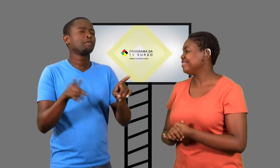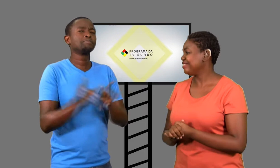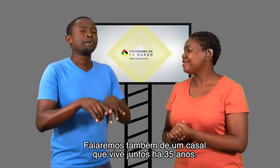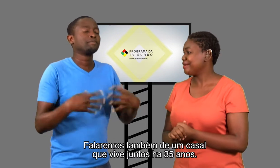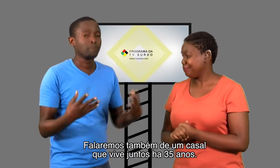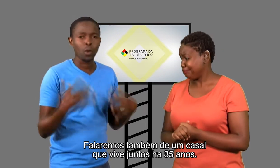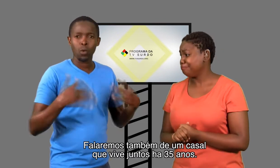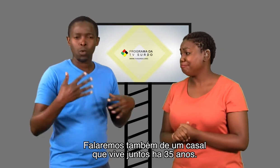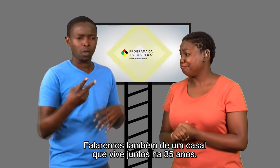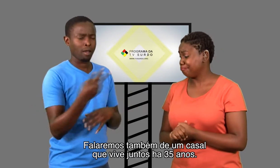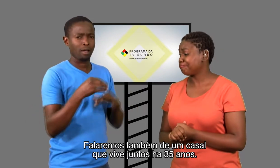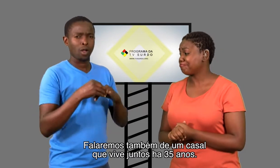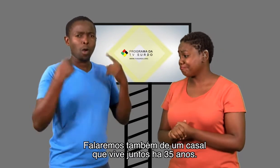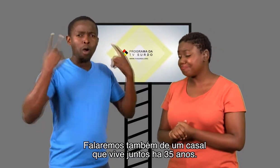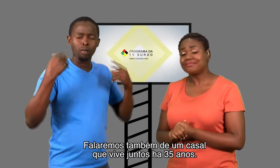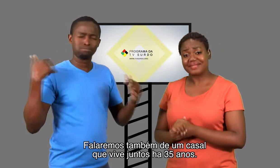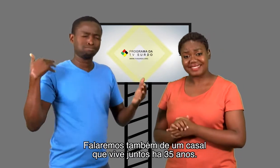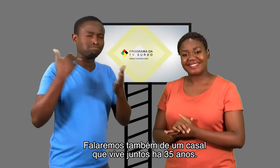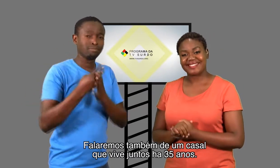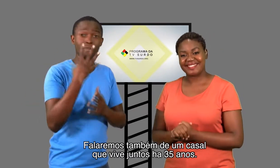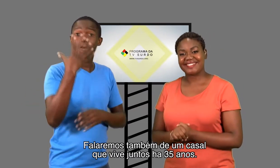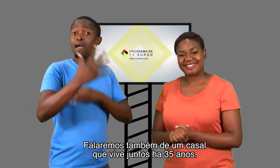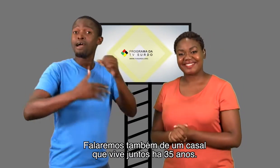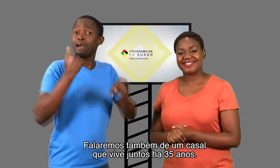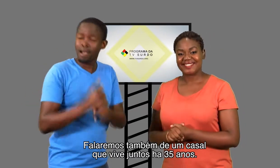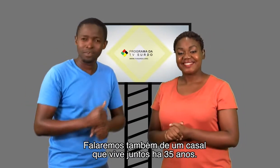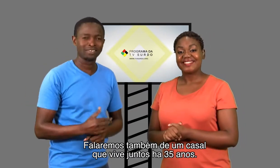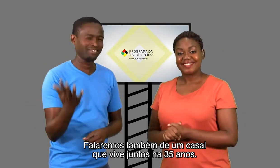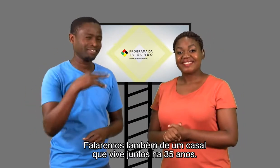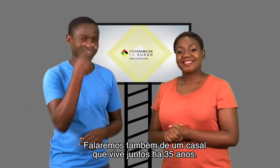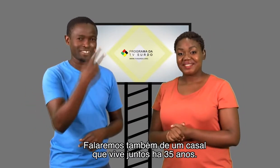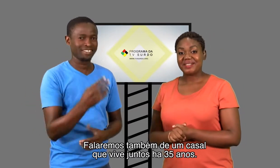Falaremos também de um casal que vive junto há 35 anos.